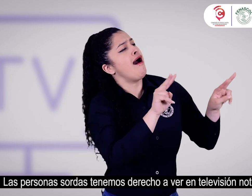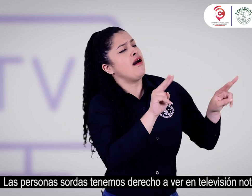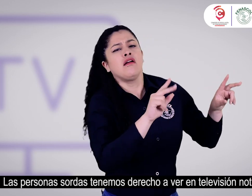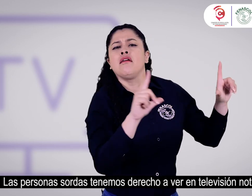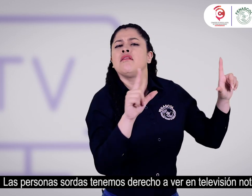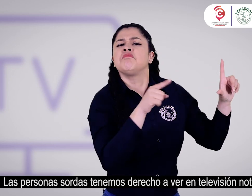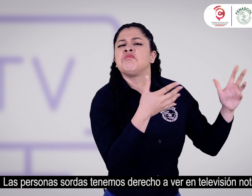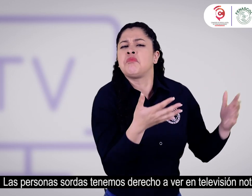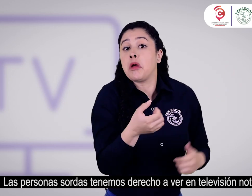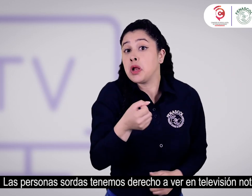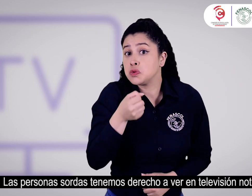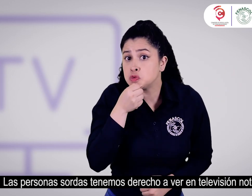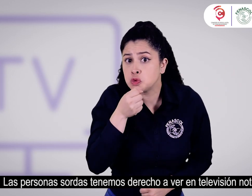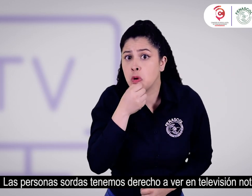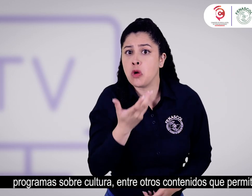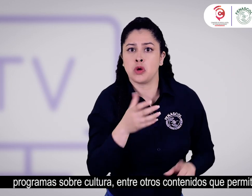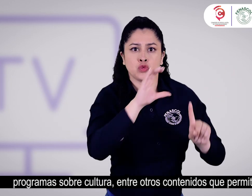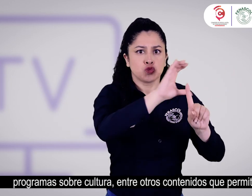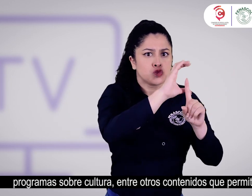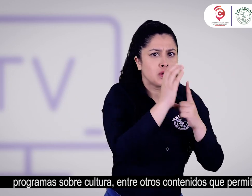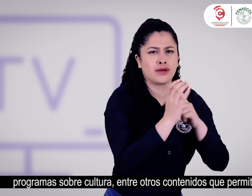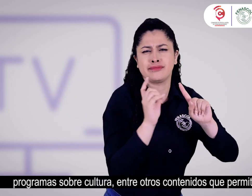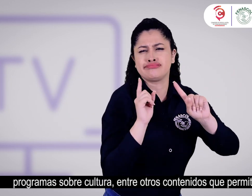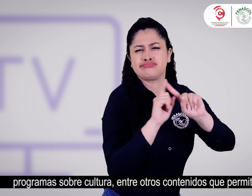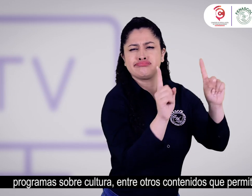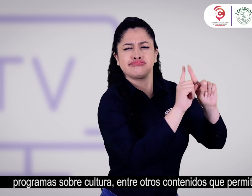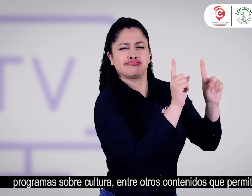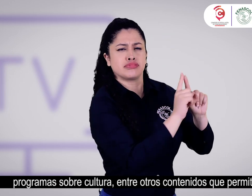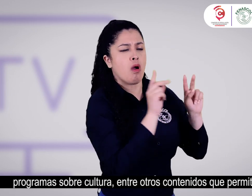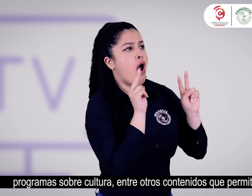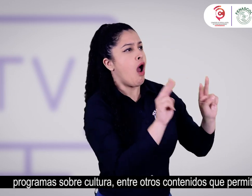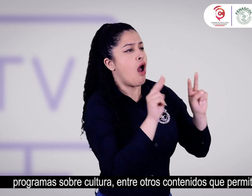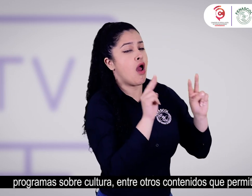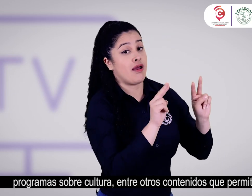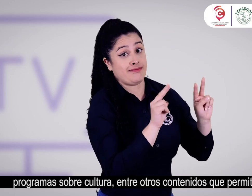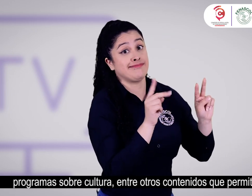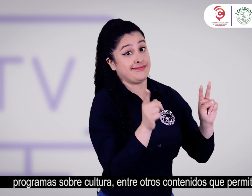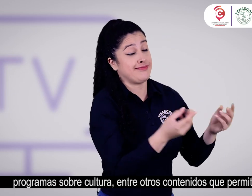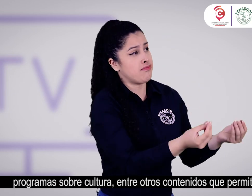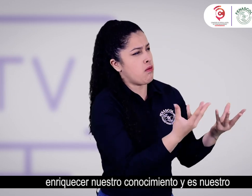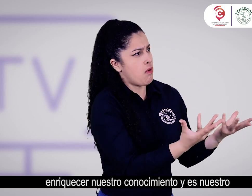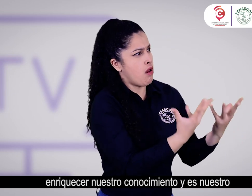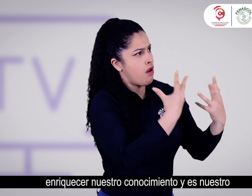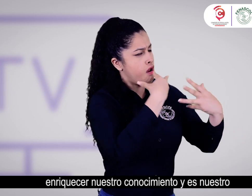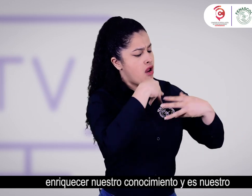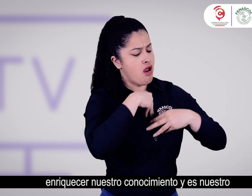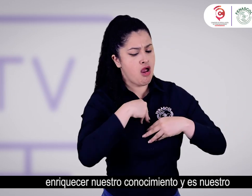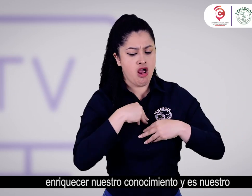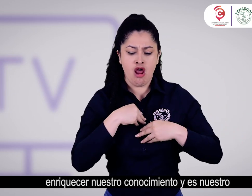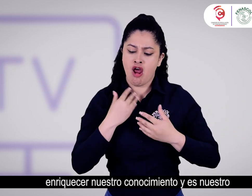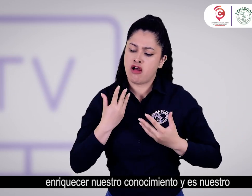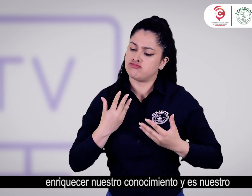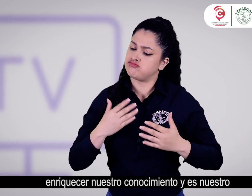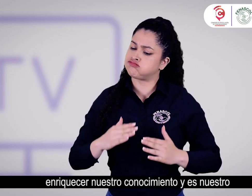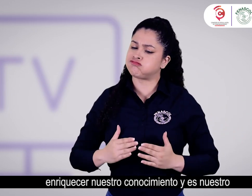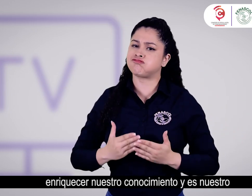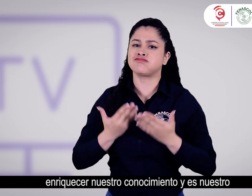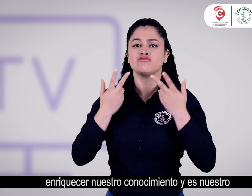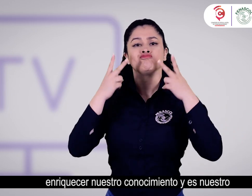televisión noticias, programas sobre cultura, entre otros contenidos que permitan enriquecer nuestro conocimiento, y es